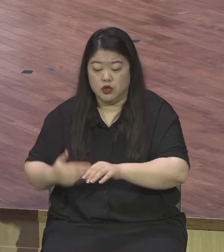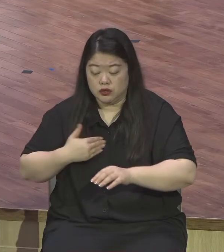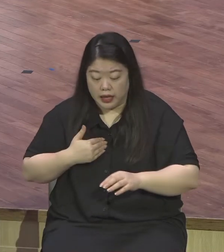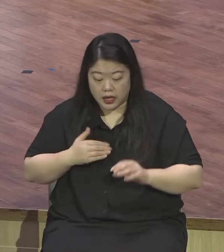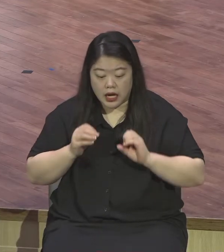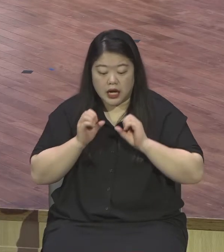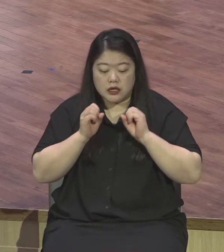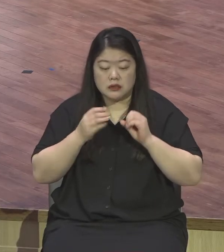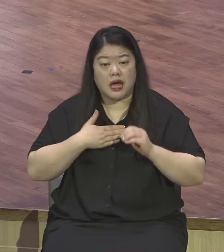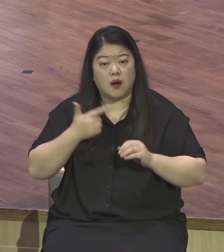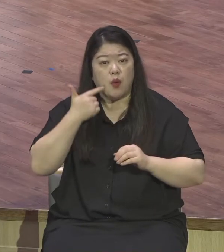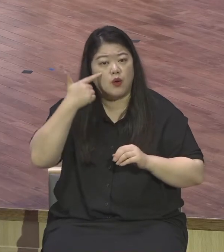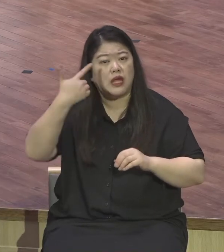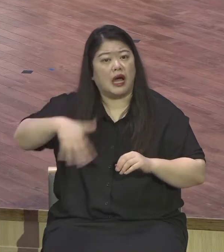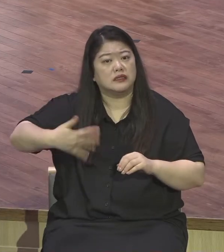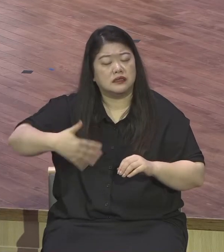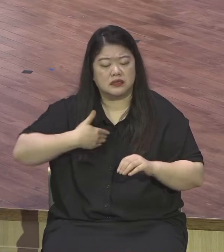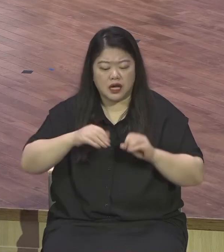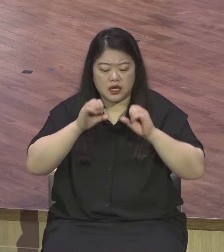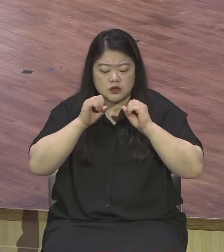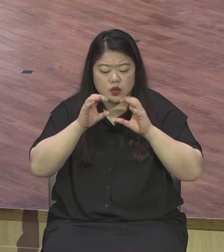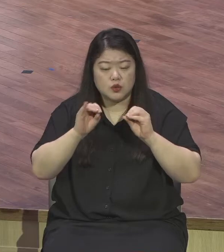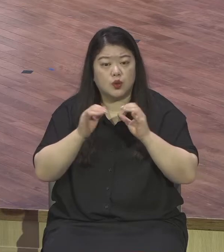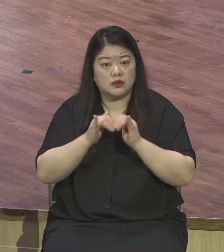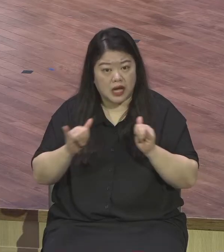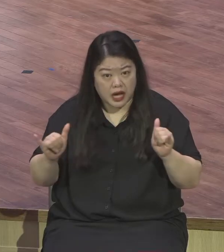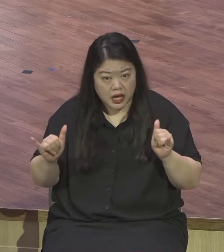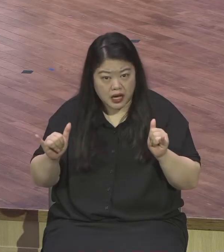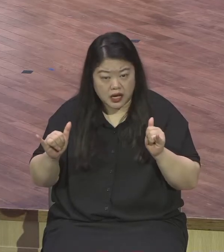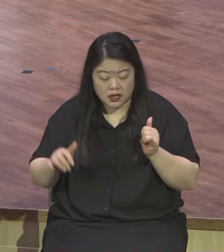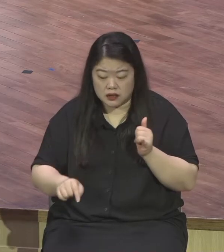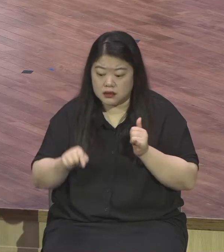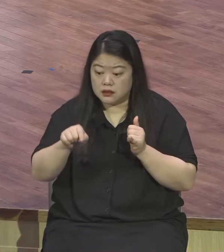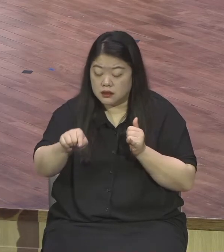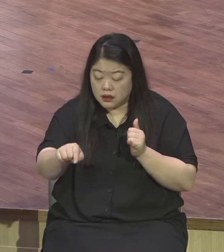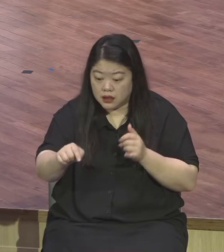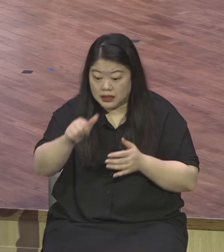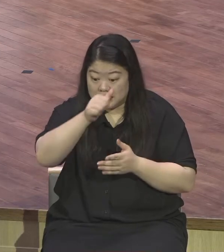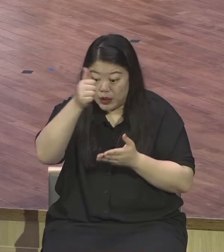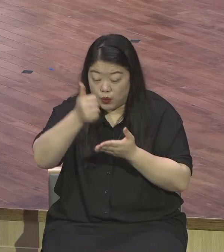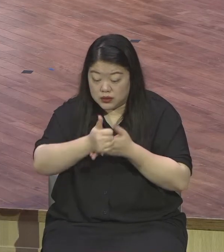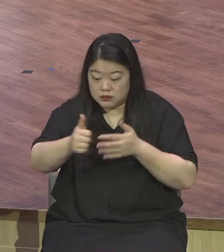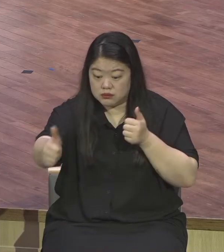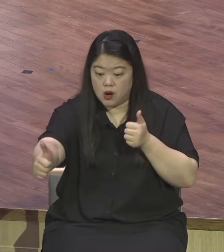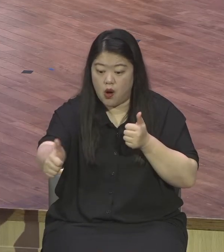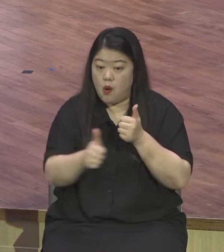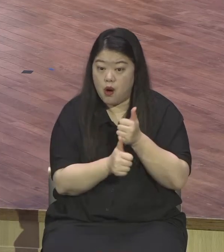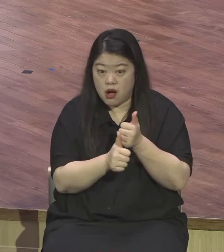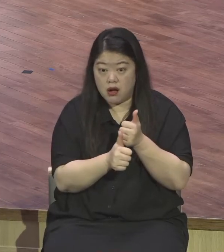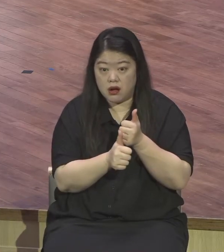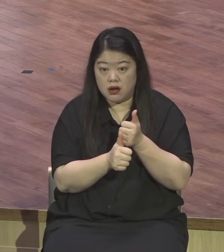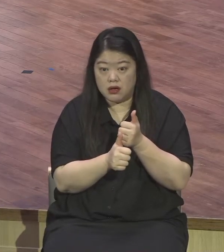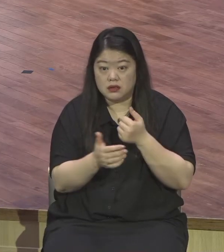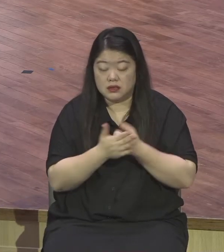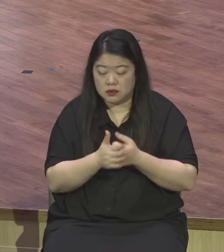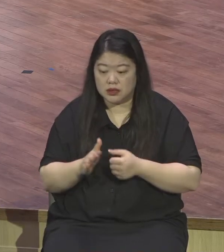그러니까 건축위원회가 구성되어서 위원장을 장노님을 추대한 거예요 나는 전역 안에서 말했어요